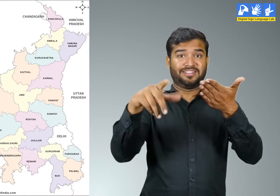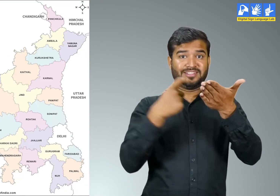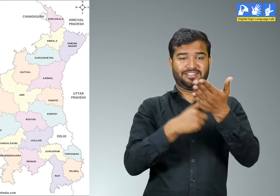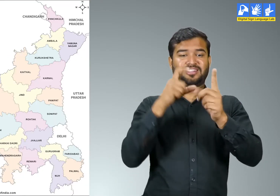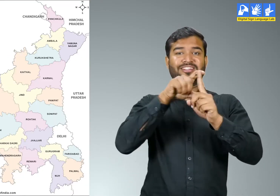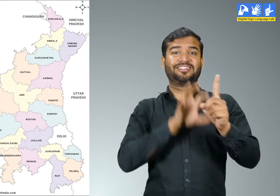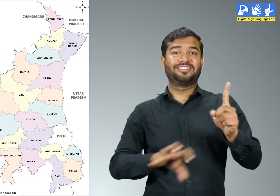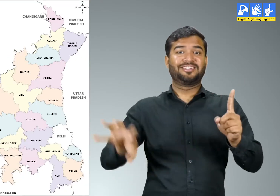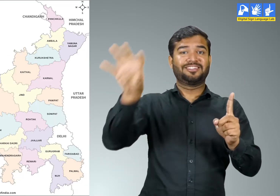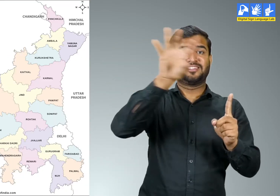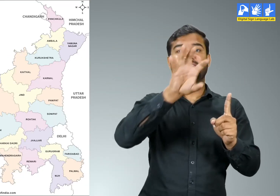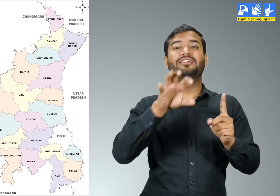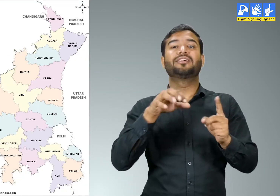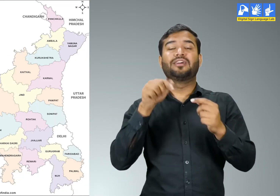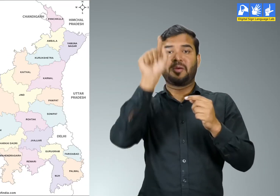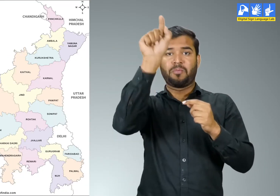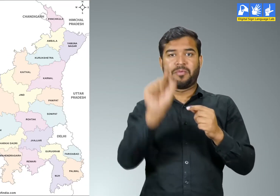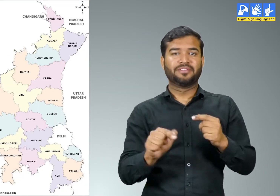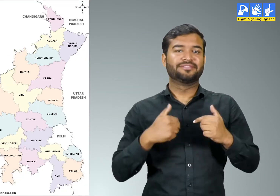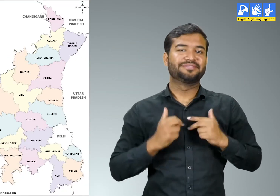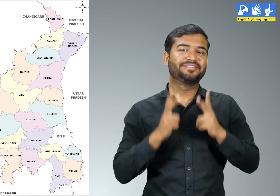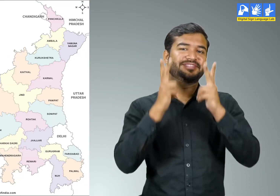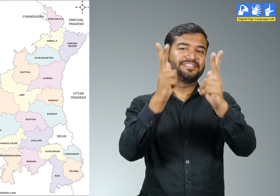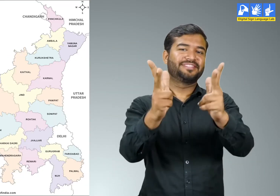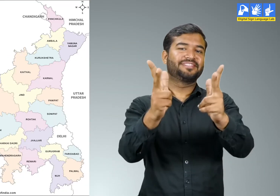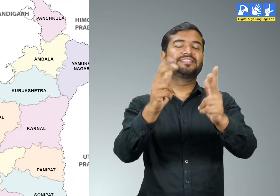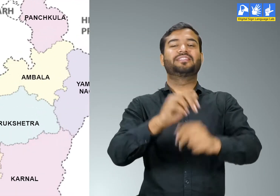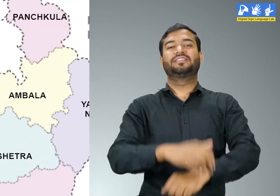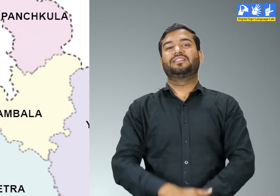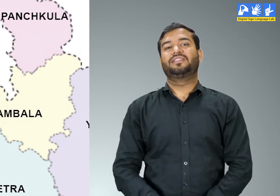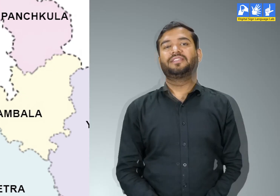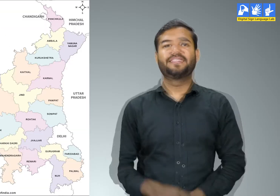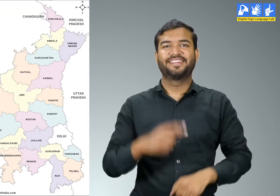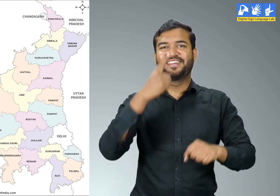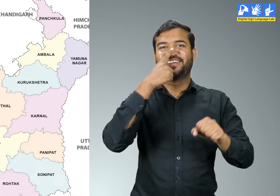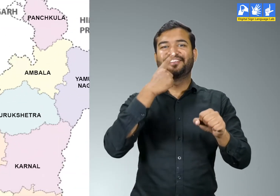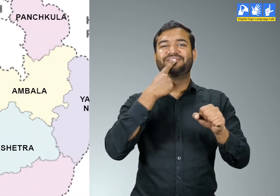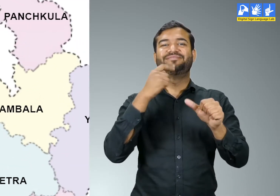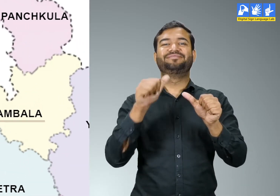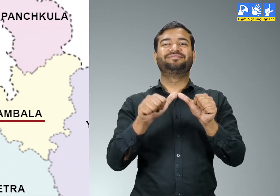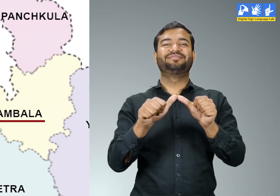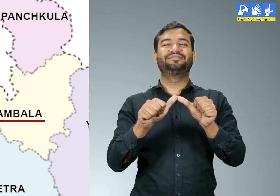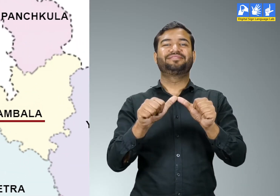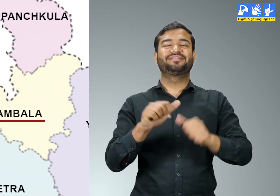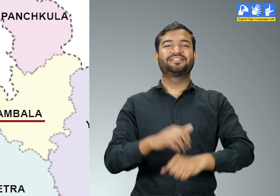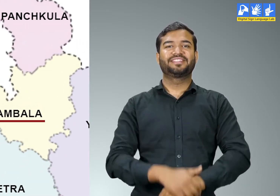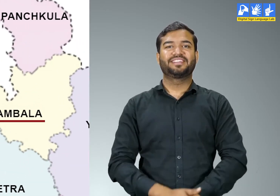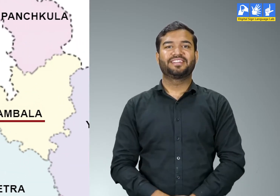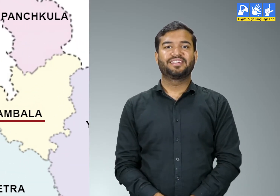हर्याना के जिलों का नाम संकेतिक भाषा में बताऊंगा अंबाला